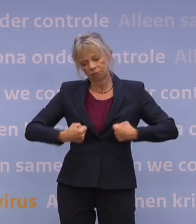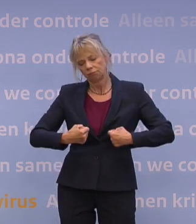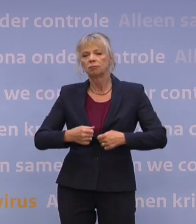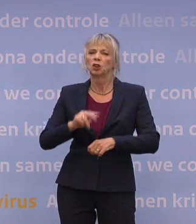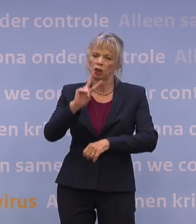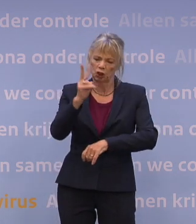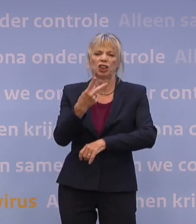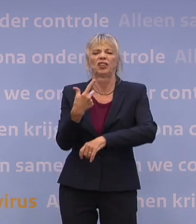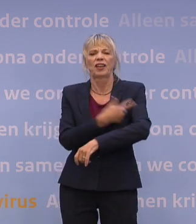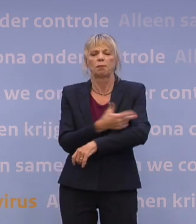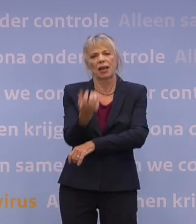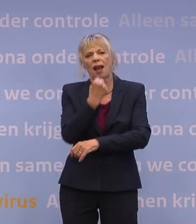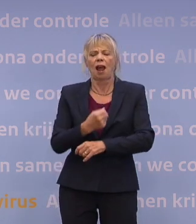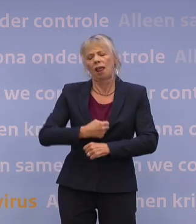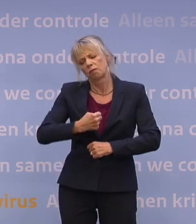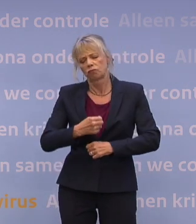prik gaan halen.